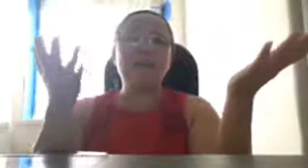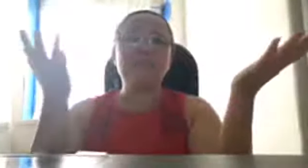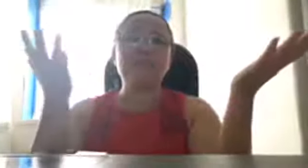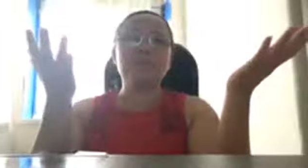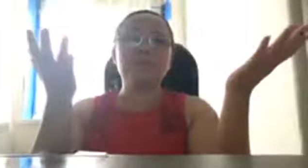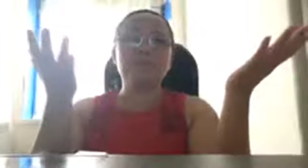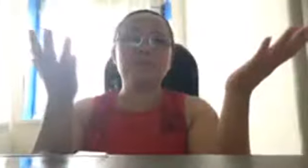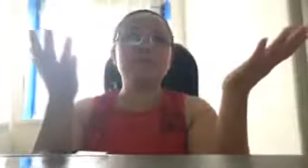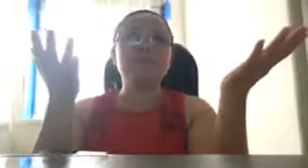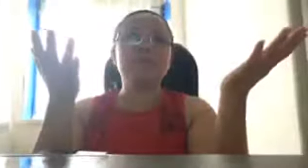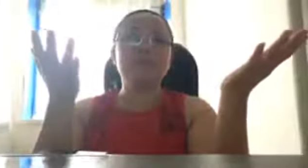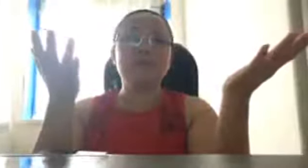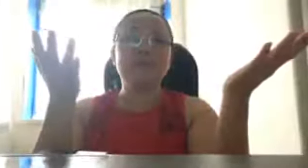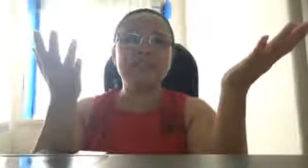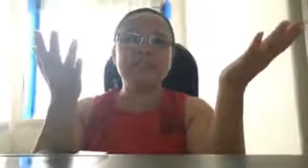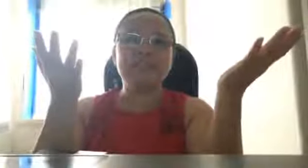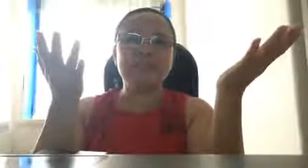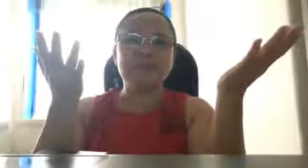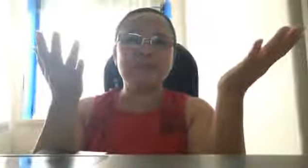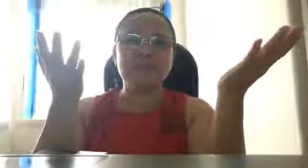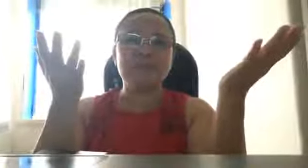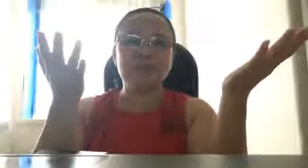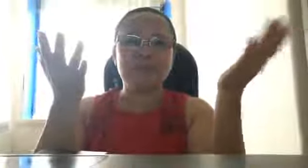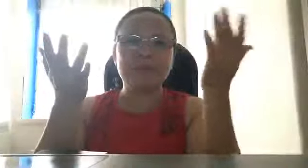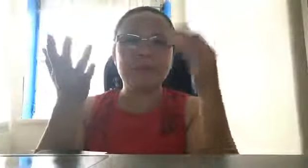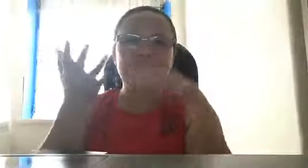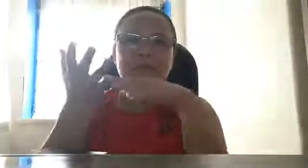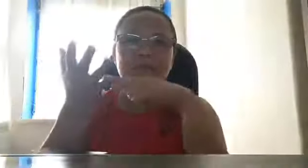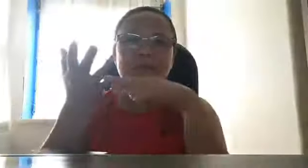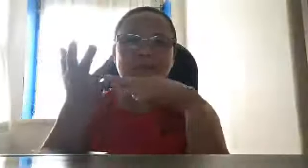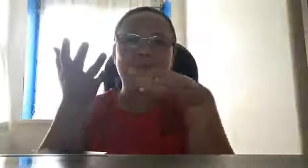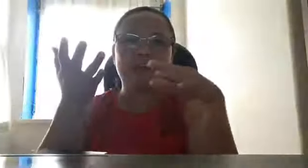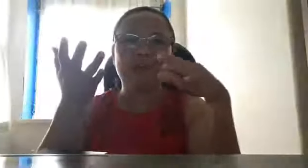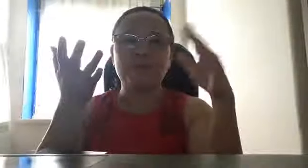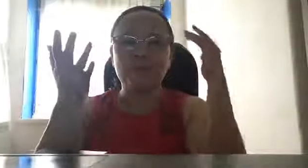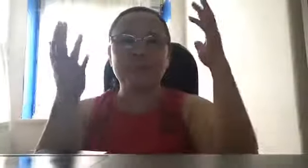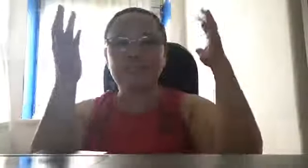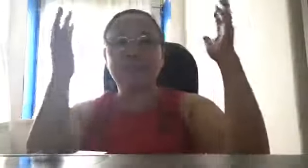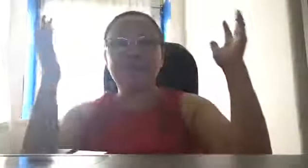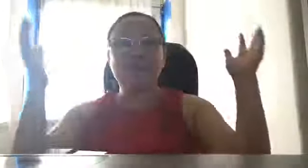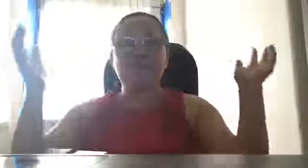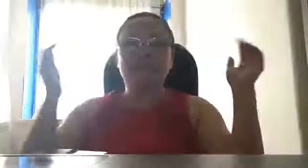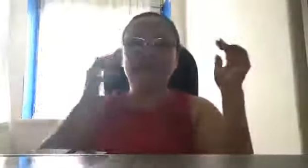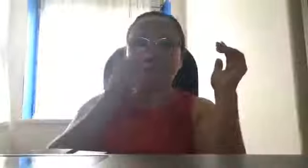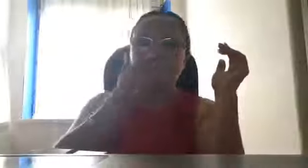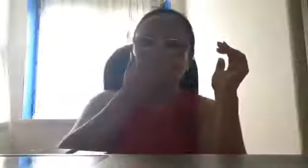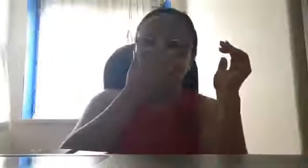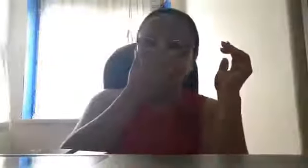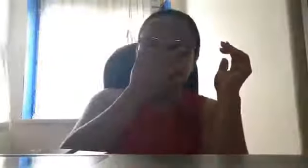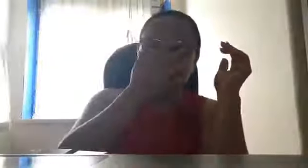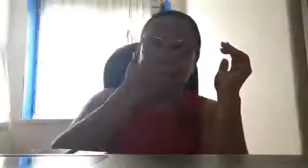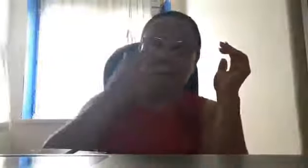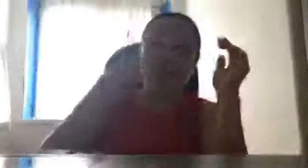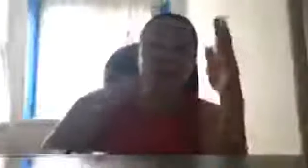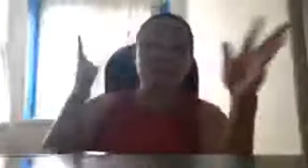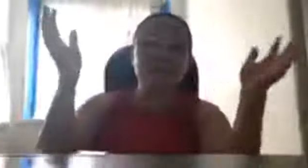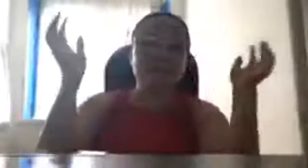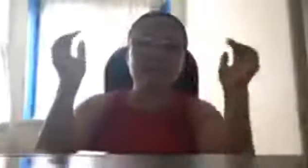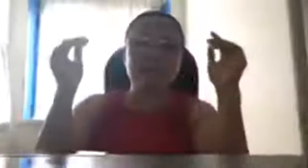anong matututunan mo? Eh, matututunan mo lang yung mga huni ng ibon, yung mga aswang doon,